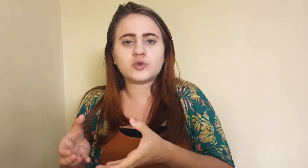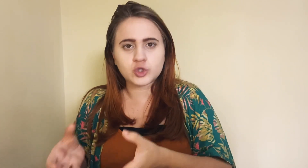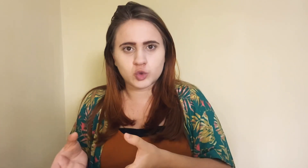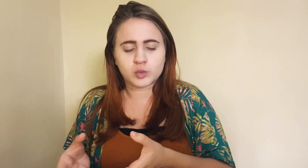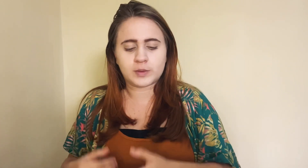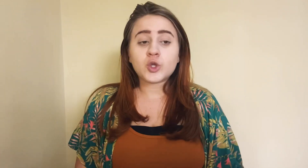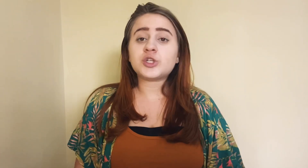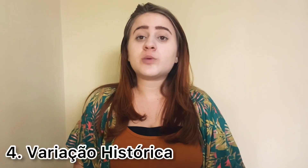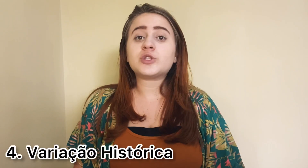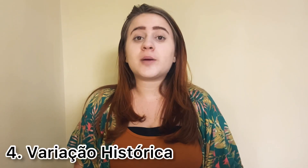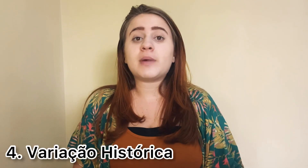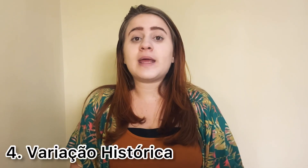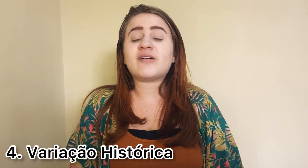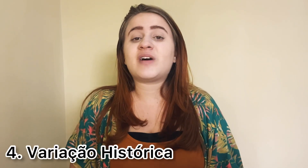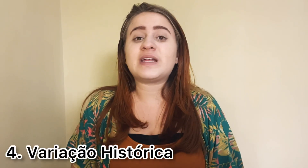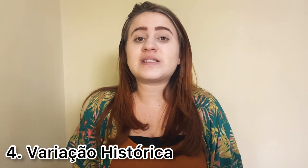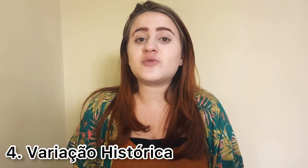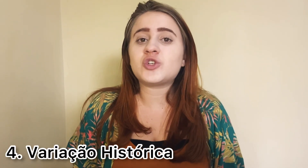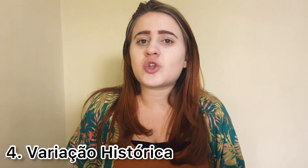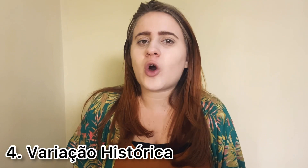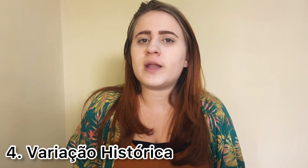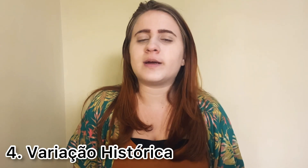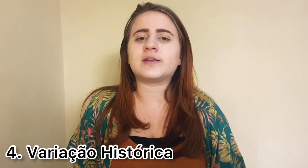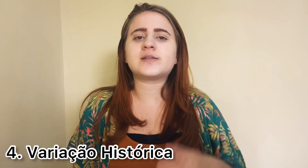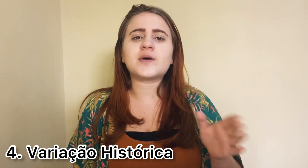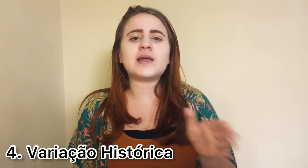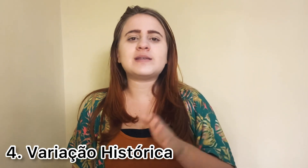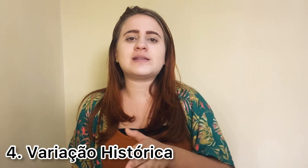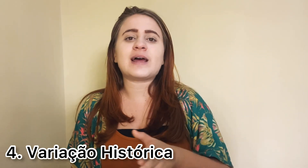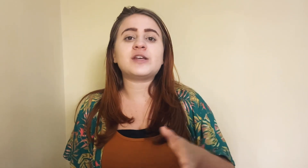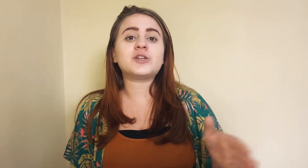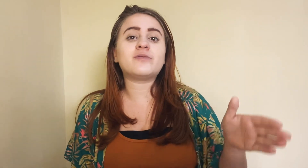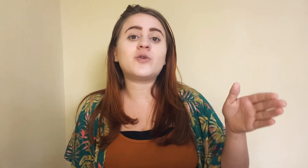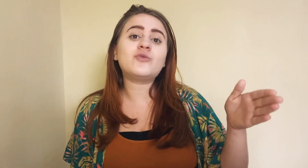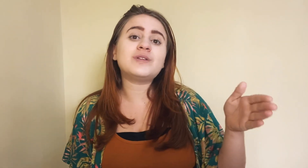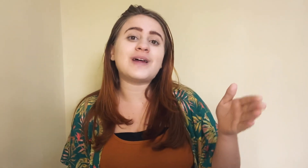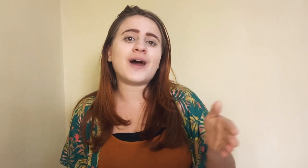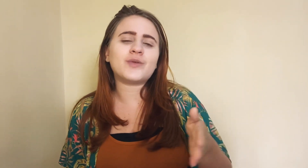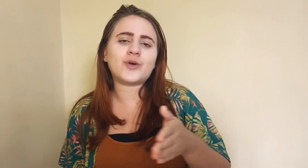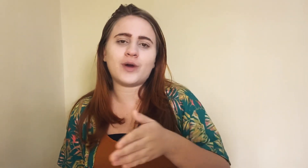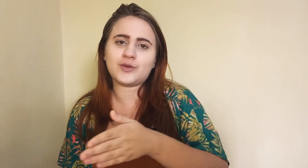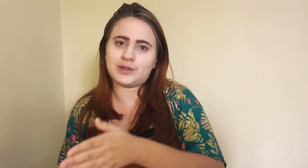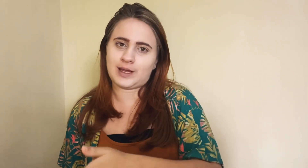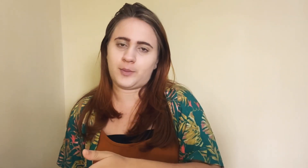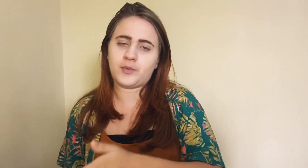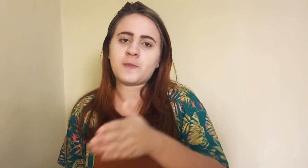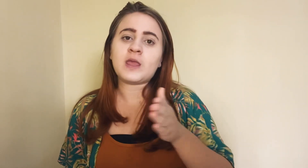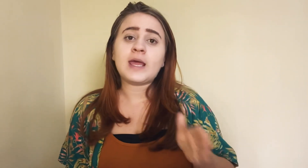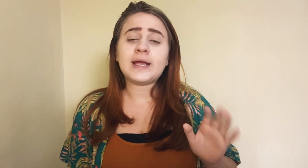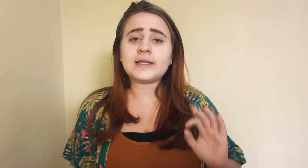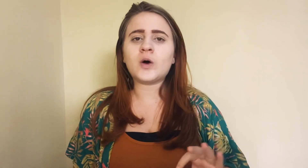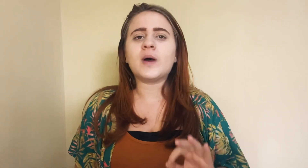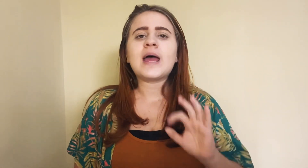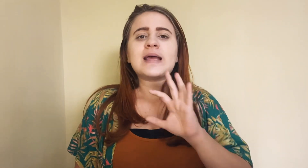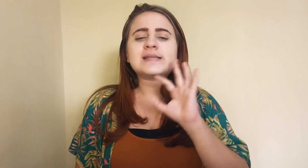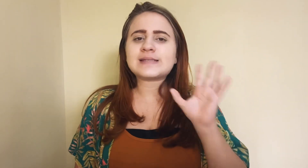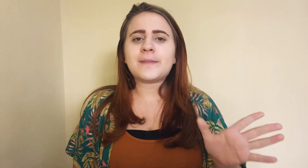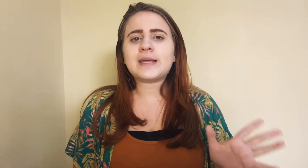costume. Nós temos também a variação histórica, que são aqueles sinais que vão mudar ao decorrer do tempo. Então, você sabe que